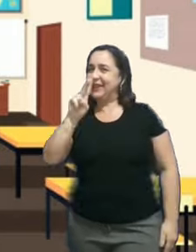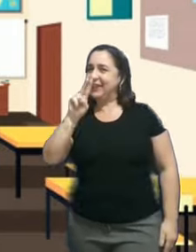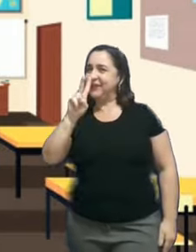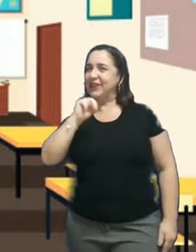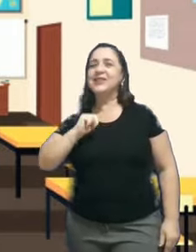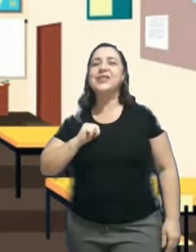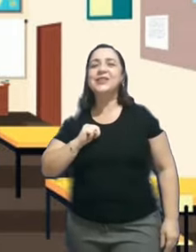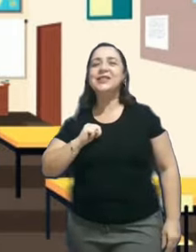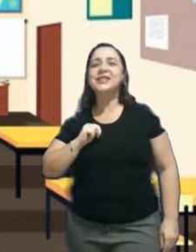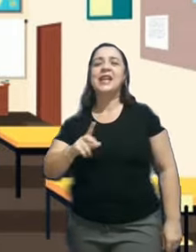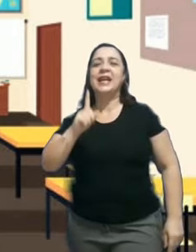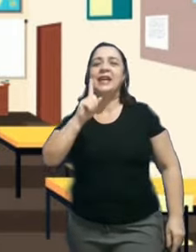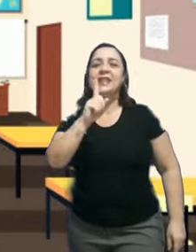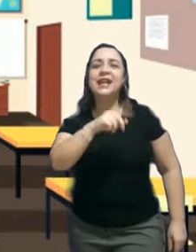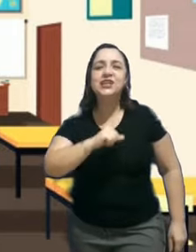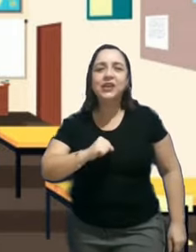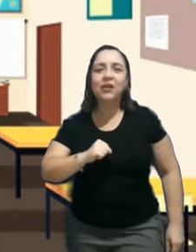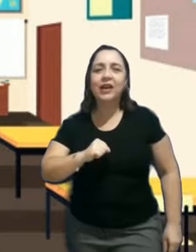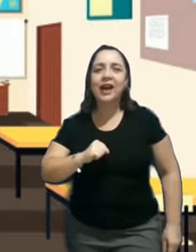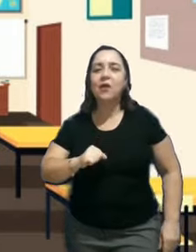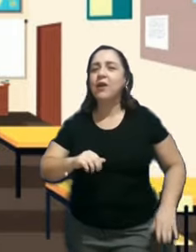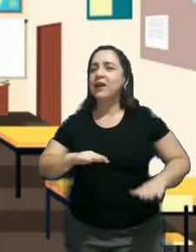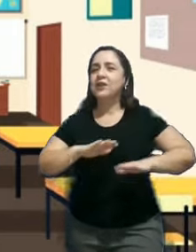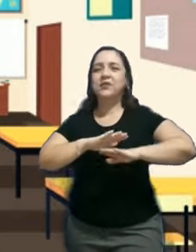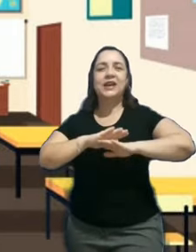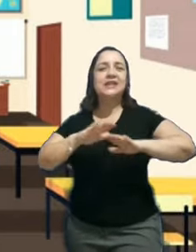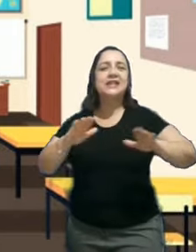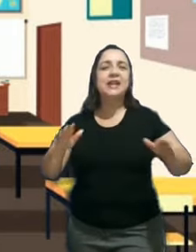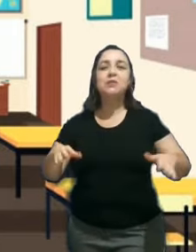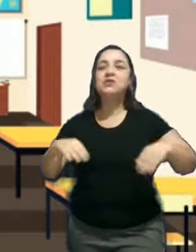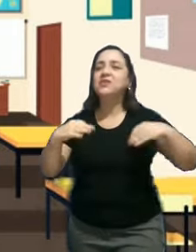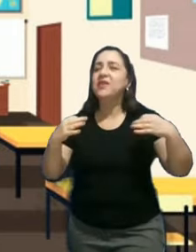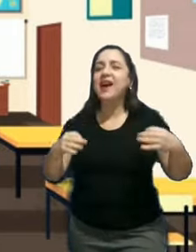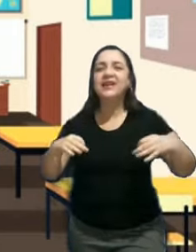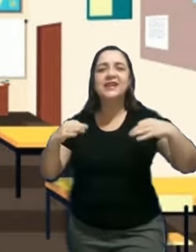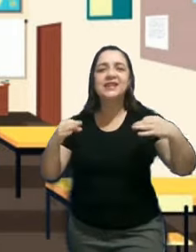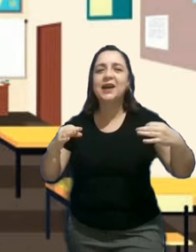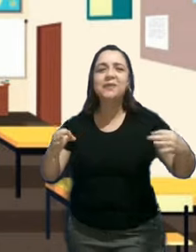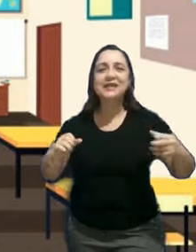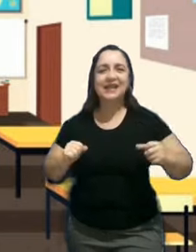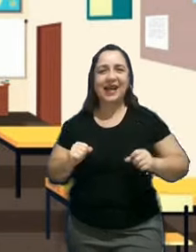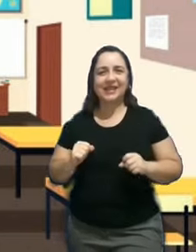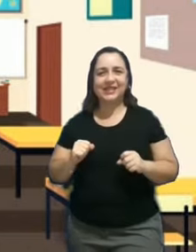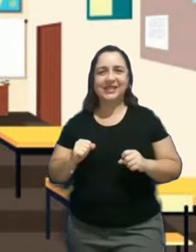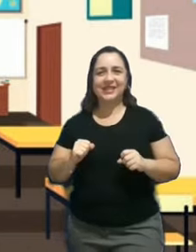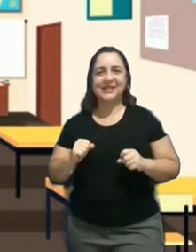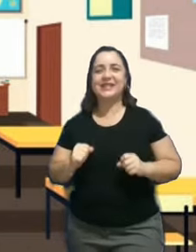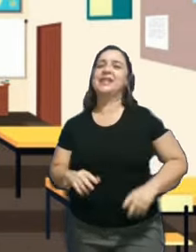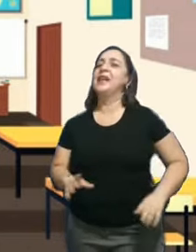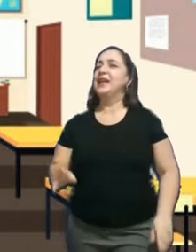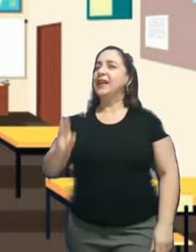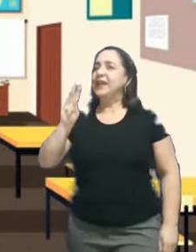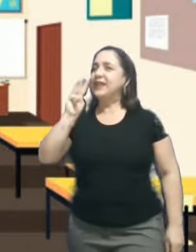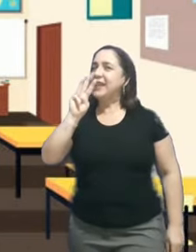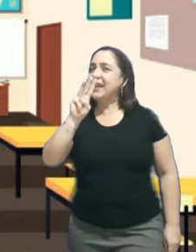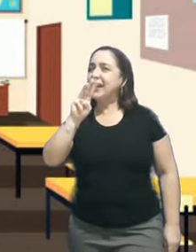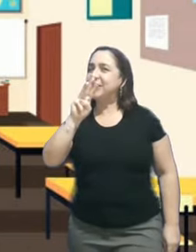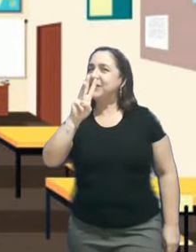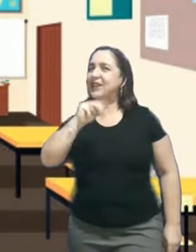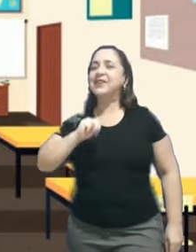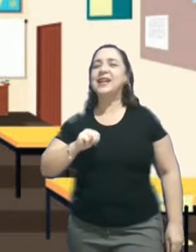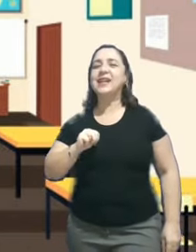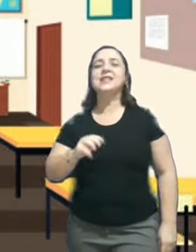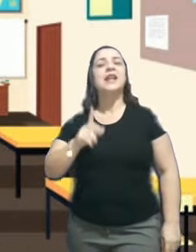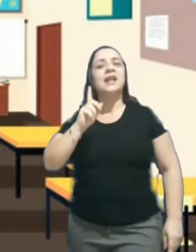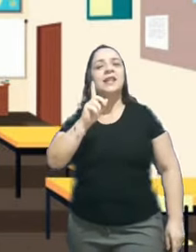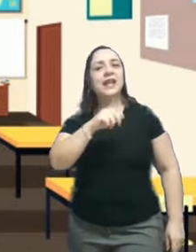Dica número dois. Neste local, fazemos várias amizades. Dica